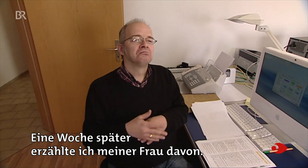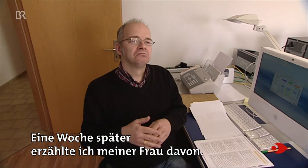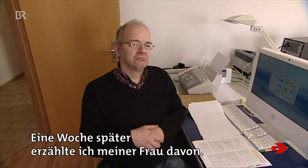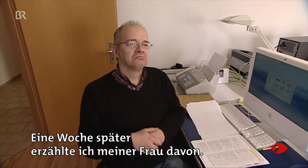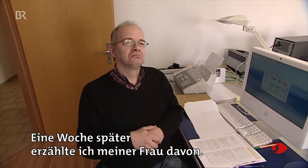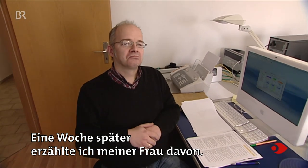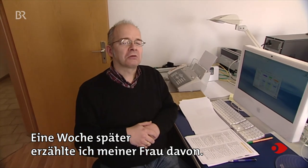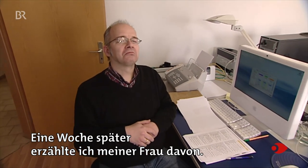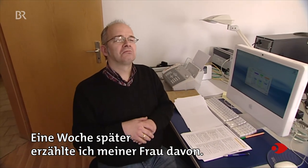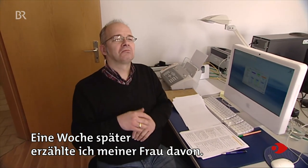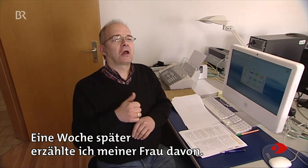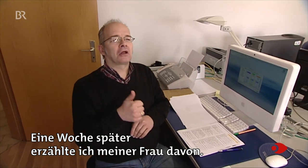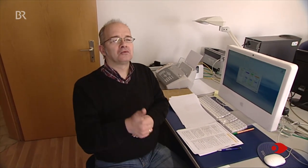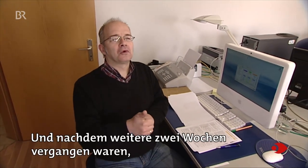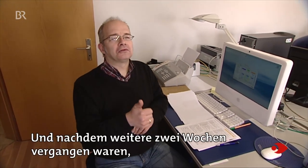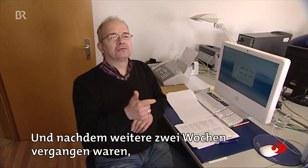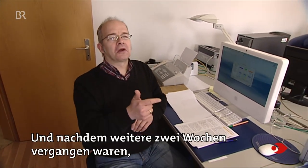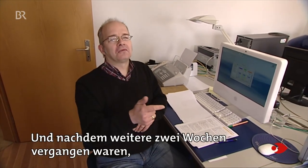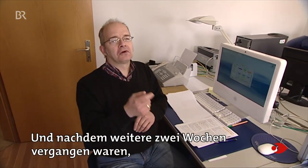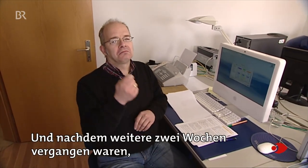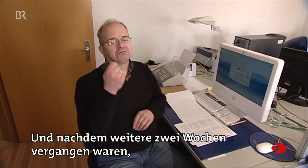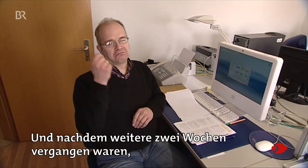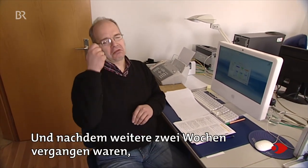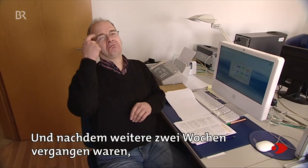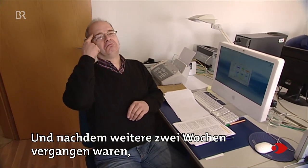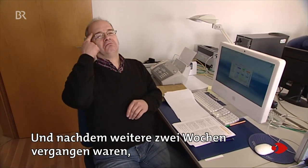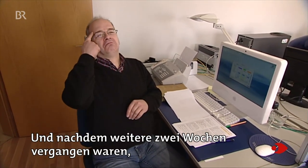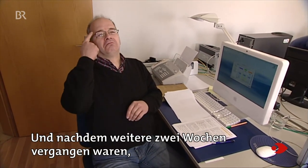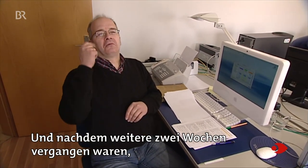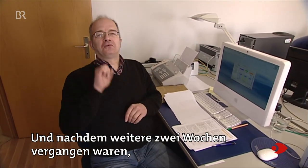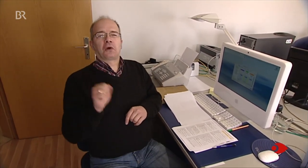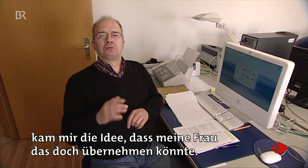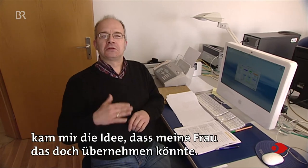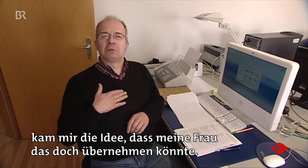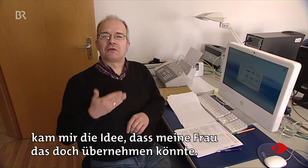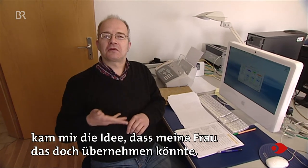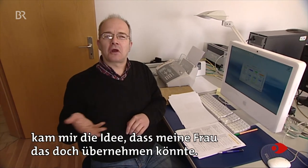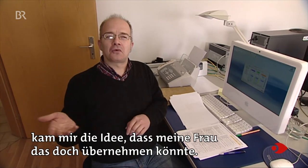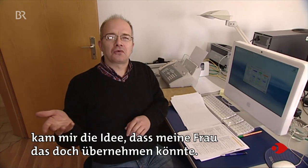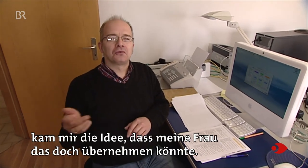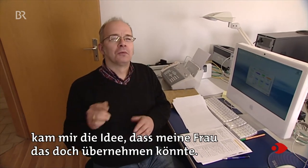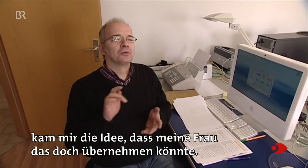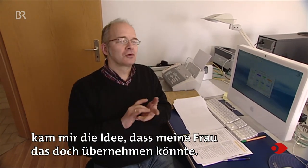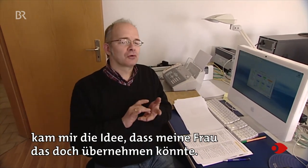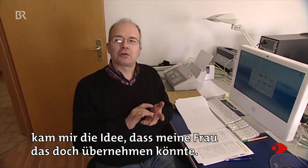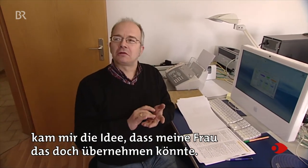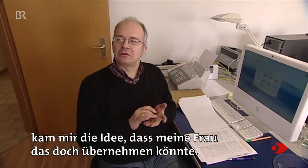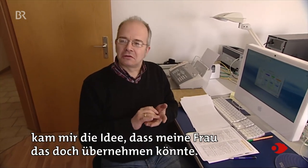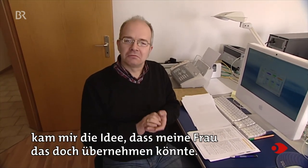erzählte ich meiner Frau davon. Und nachdem weitere zwei Wochen vergangen waren, kam mir die Idee, dass meine Frau das doch übernehmen könnte.